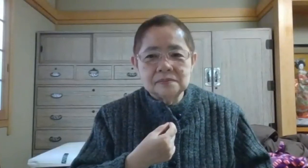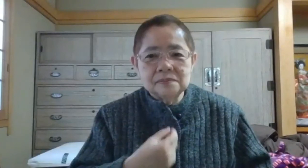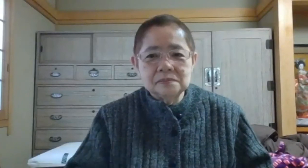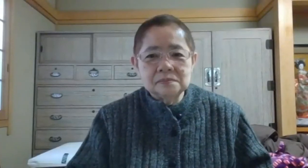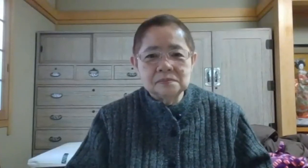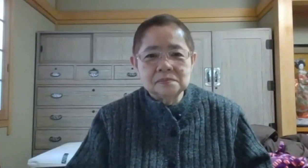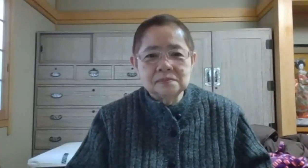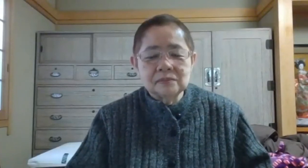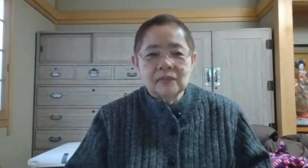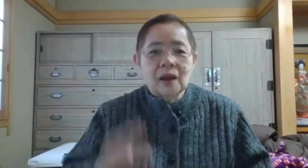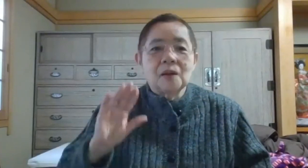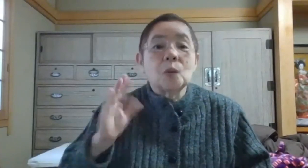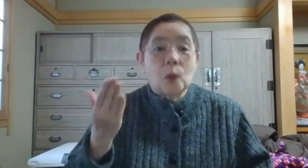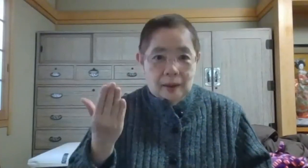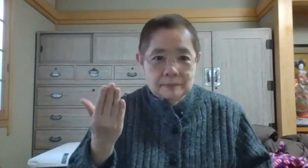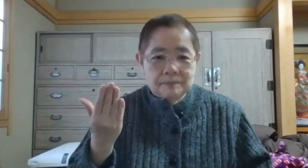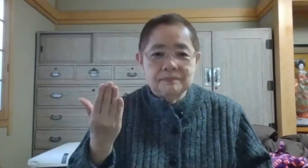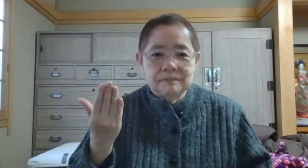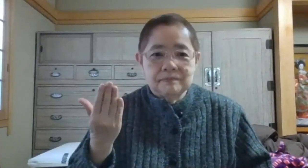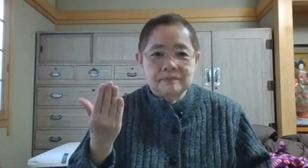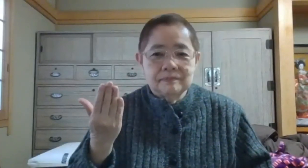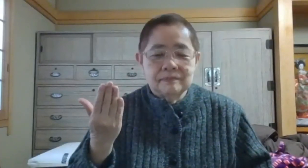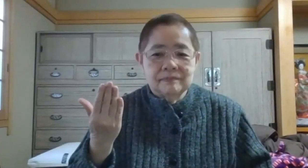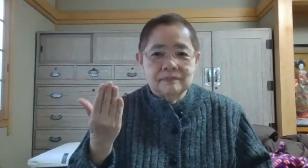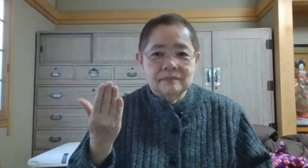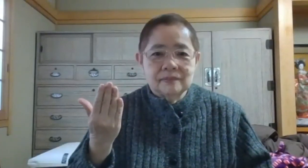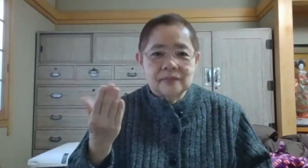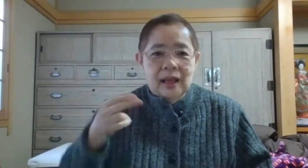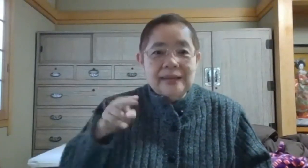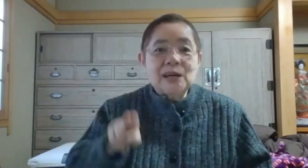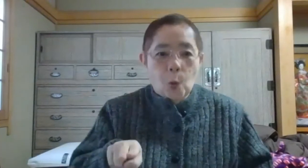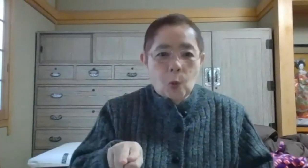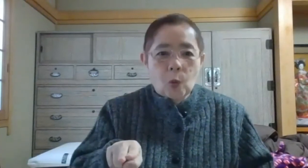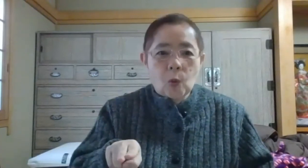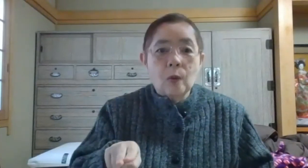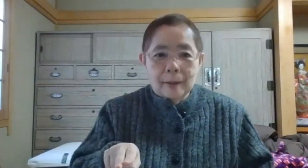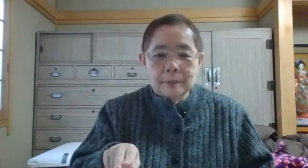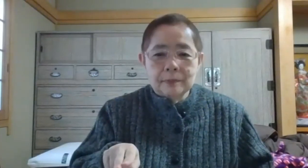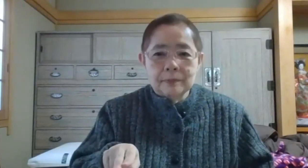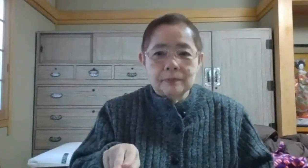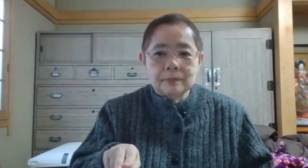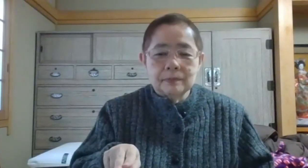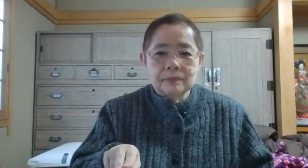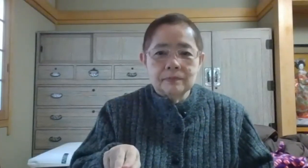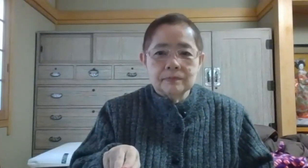ところが、異語は、深く、